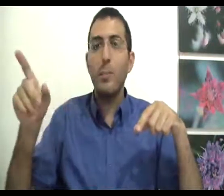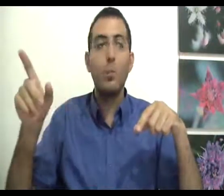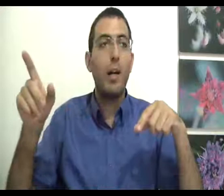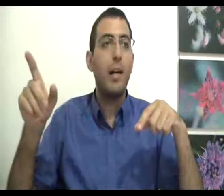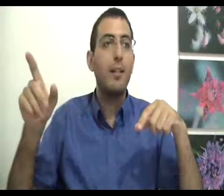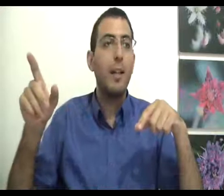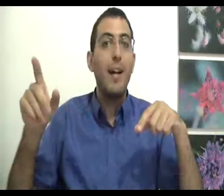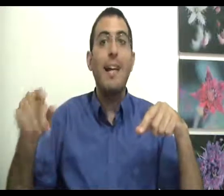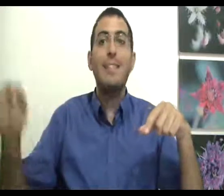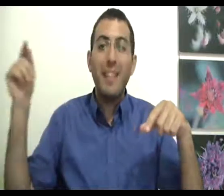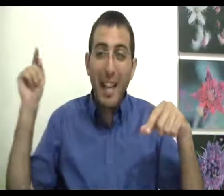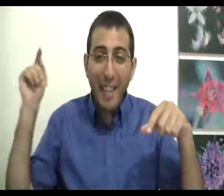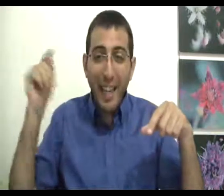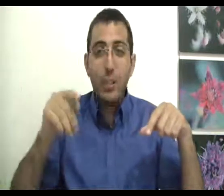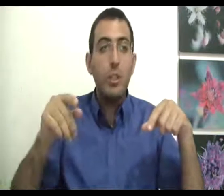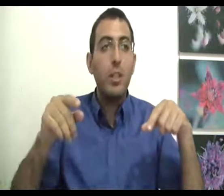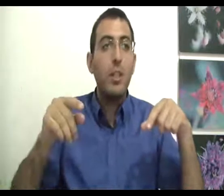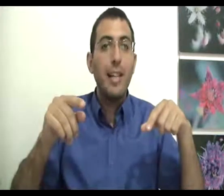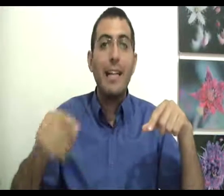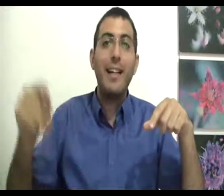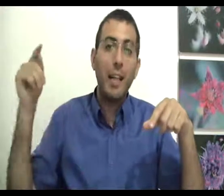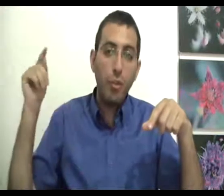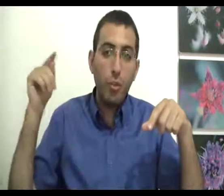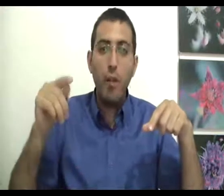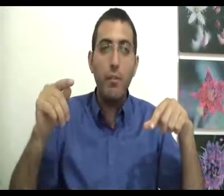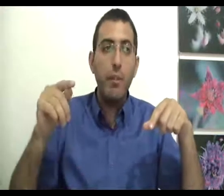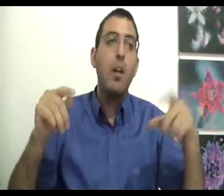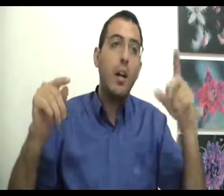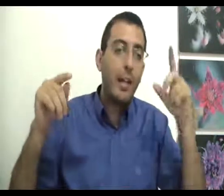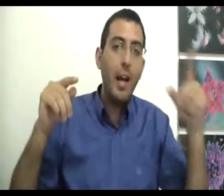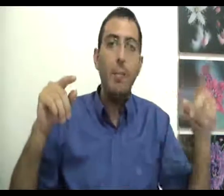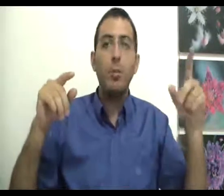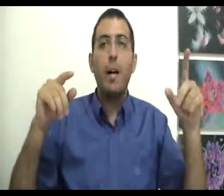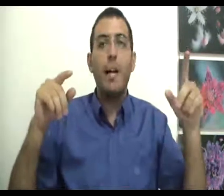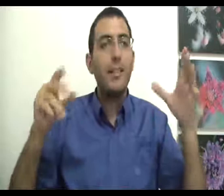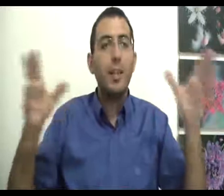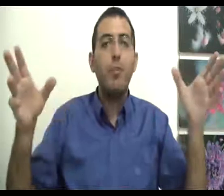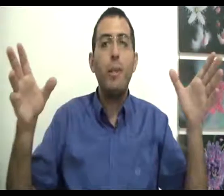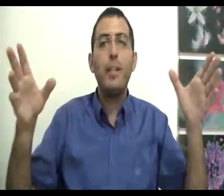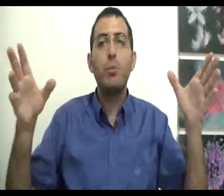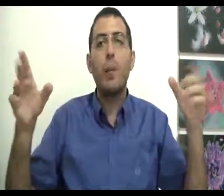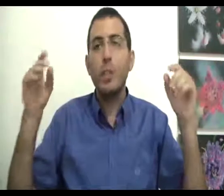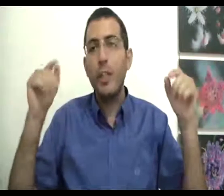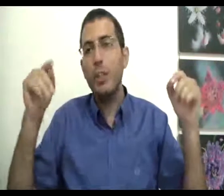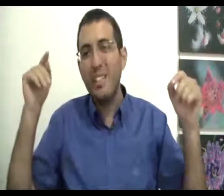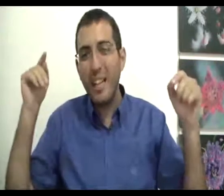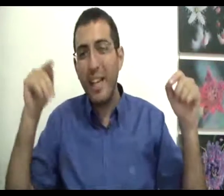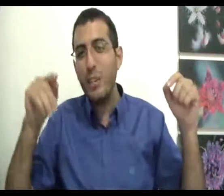בצורה אחת אז תתעקש להרגיש טוב גם בצורה אחרת זה לא משנה מה הצורה, משנה שתתעקש